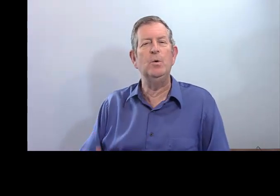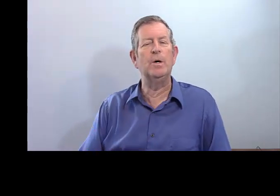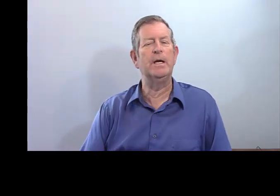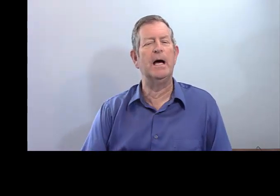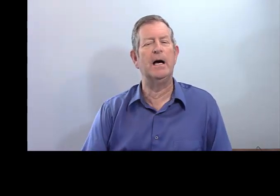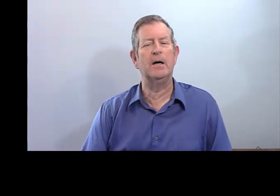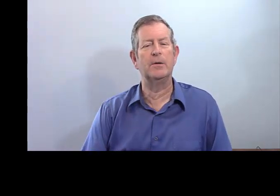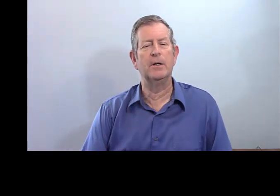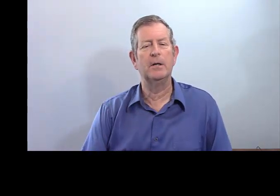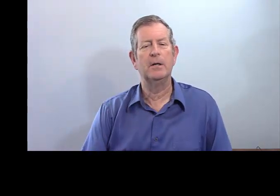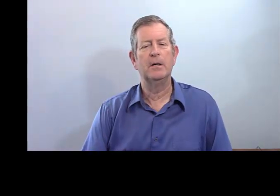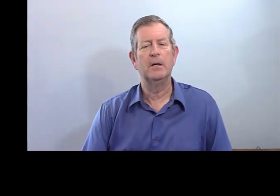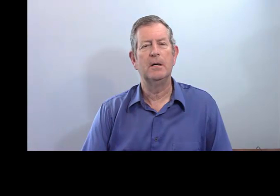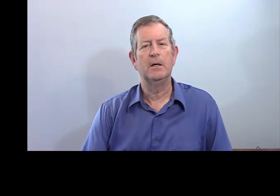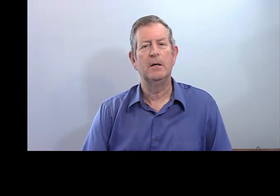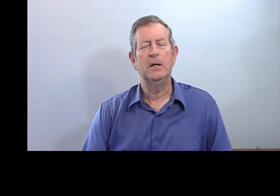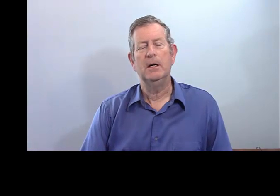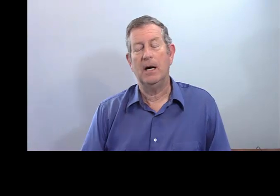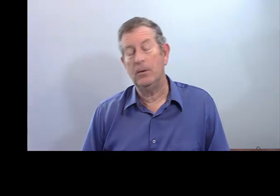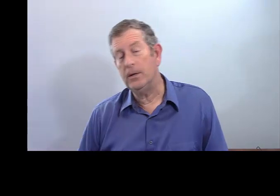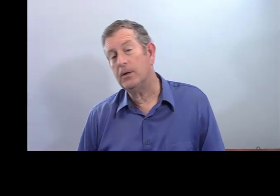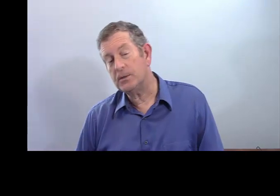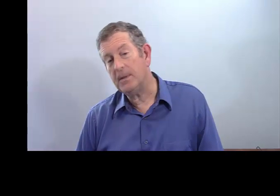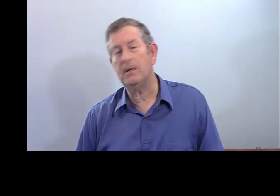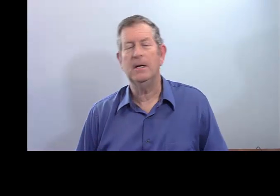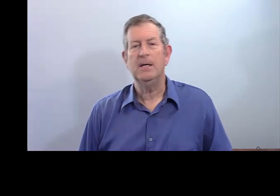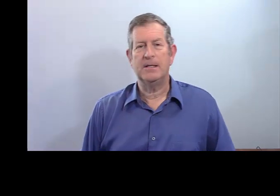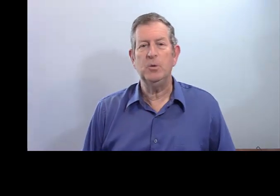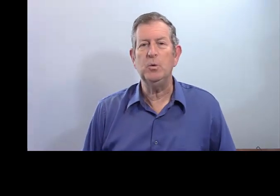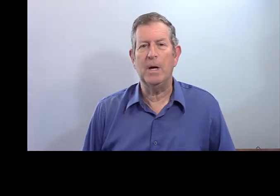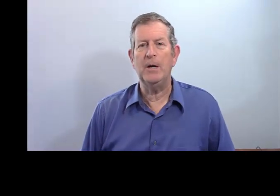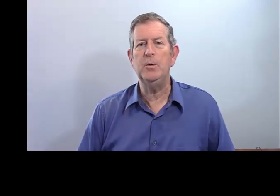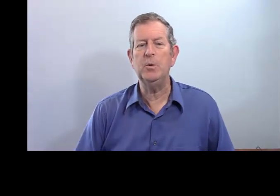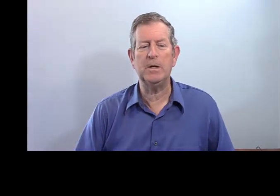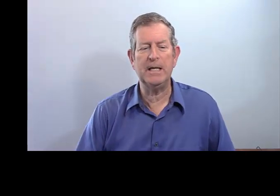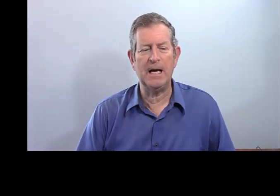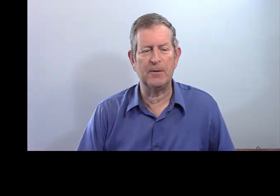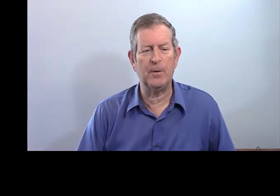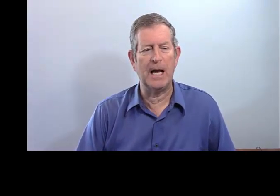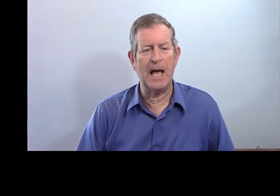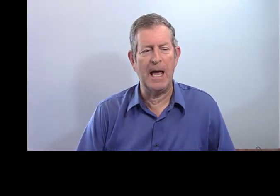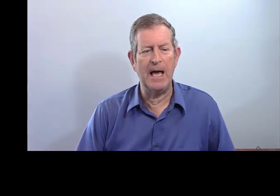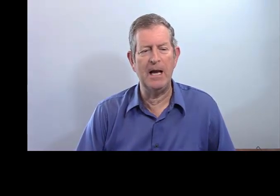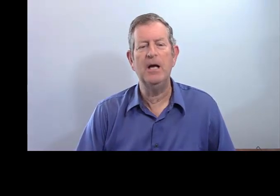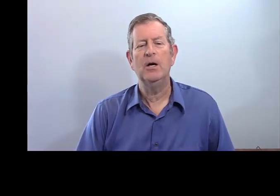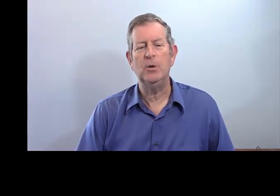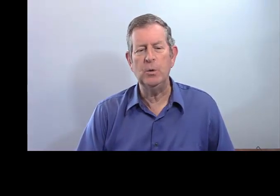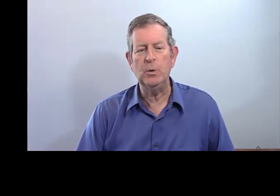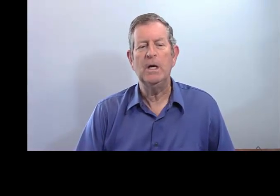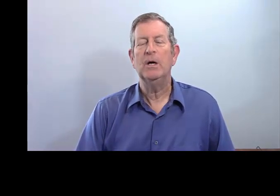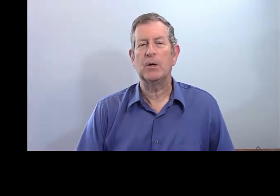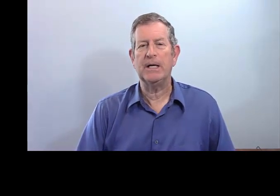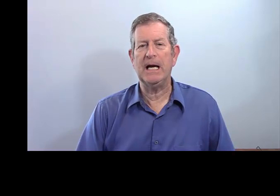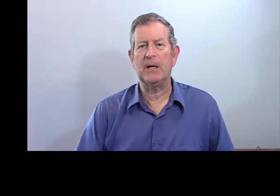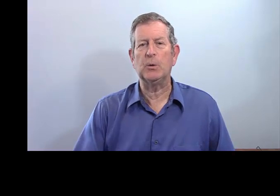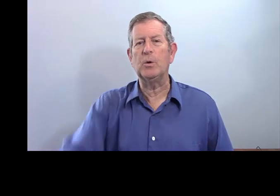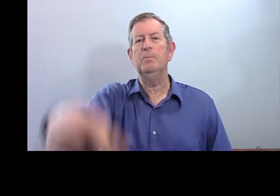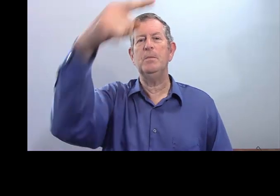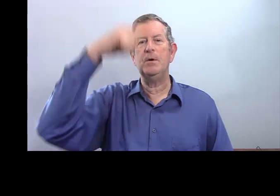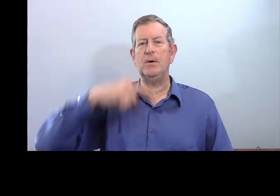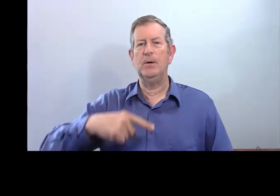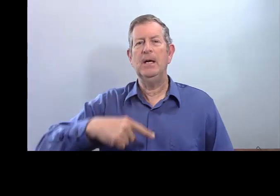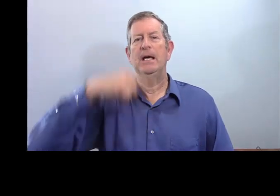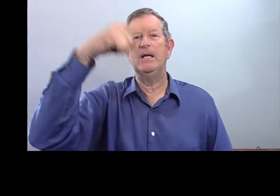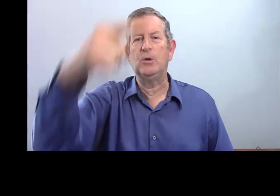elle nous regarde. Elle nous regarde. Ah oui, heureusement. C'est nous. Elle nous regarde. Voilà. Elle nous regarde.